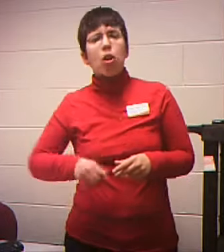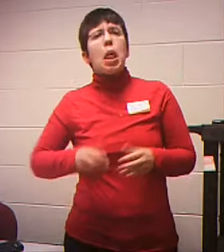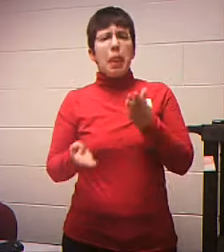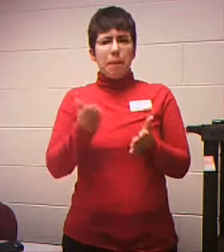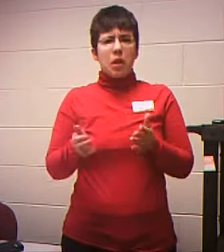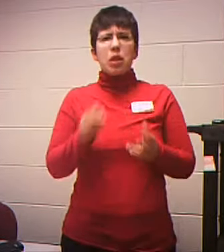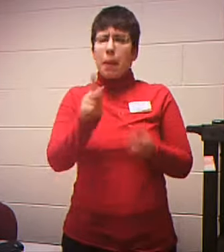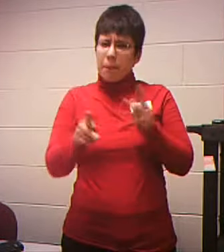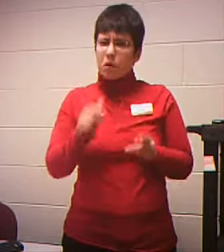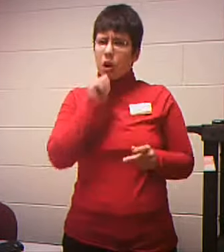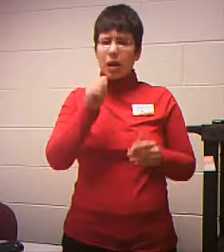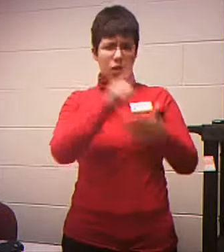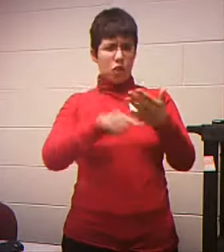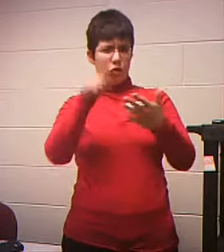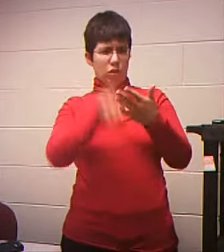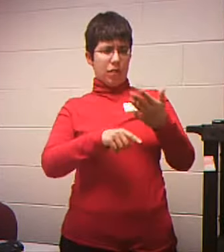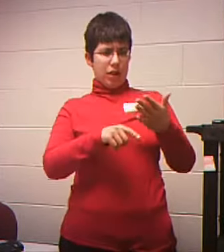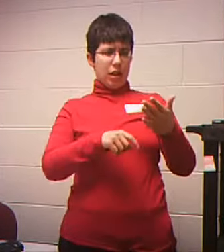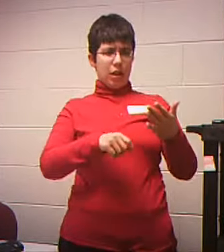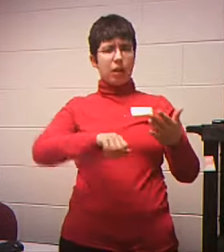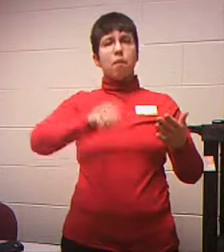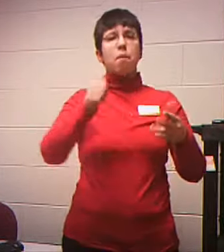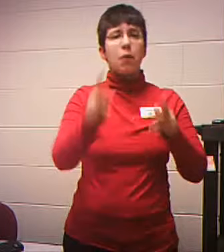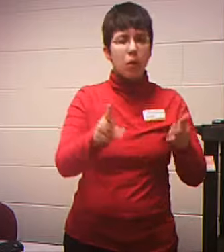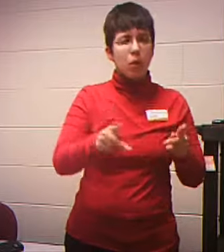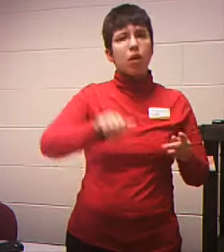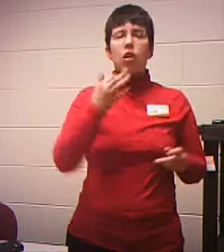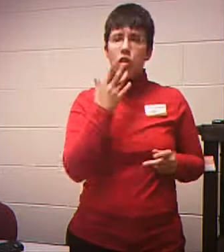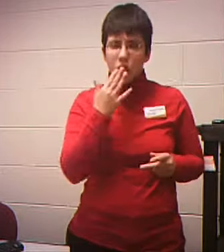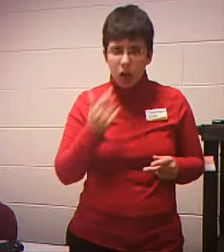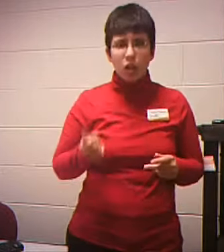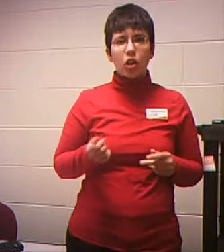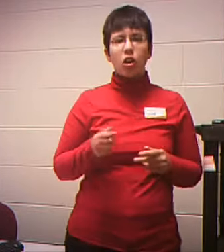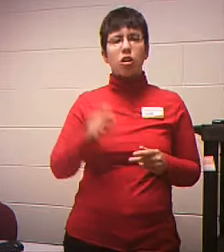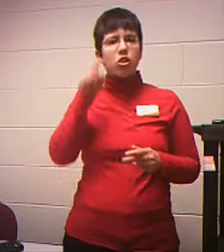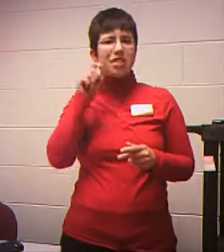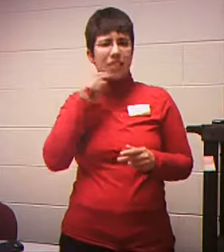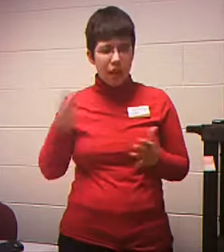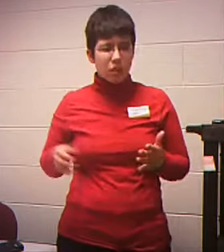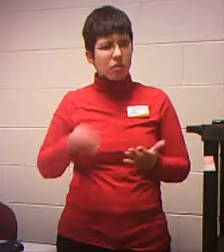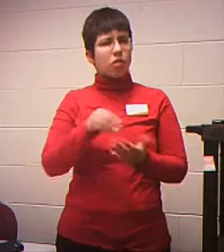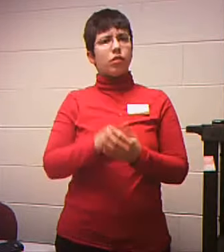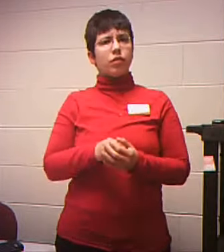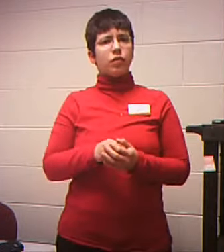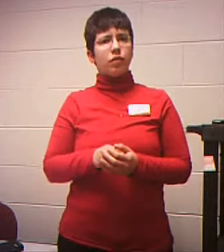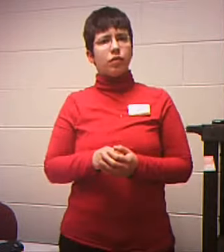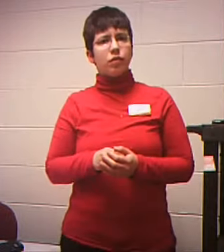Of Other Cultures And Races So You Can Put If You Want To Do Not Wish To Furnish But